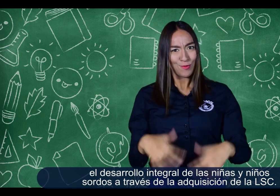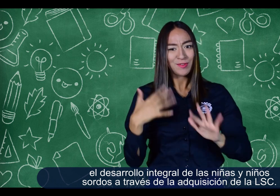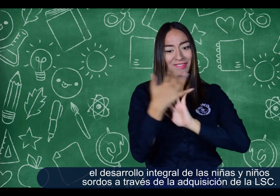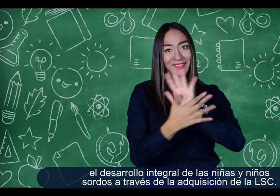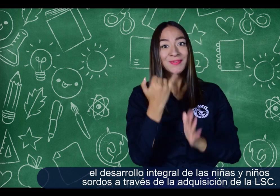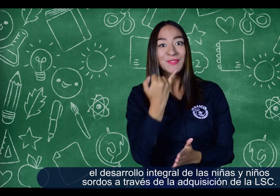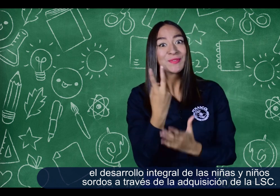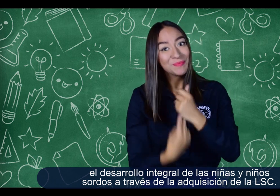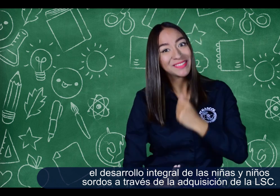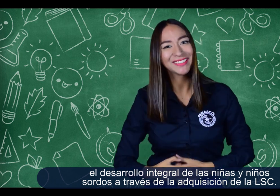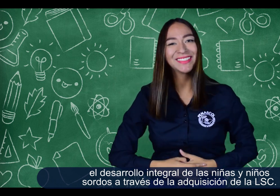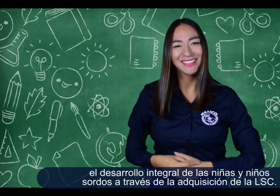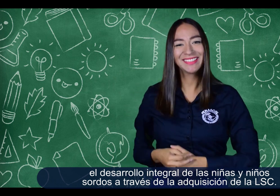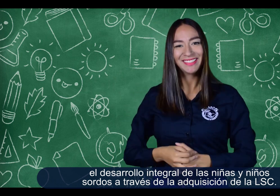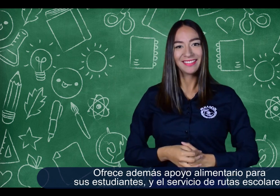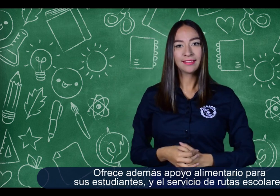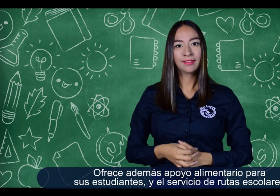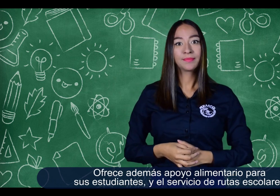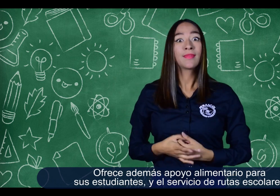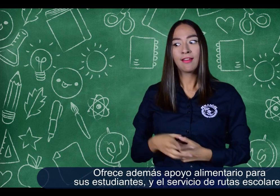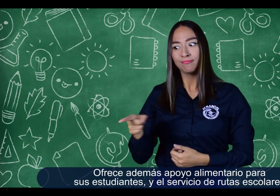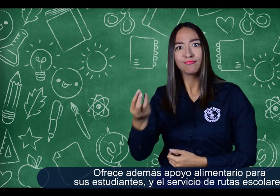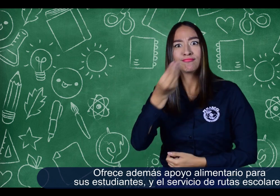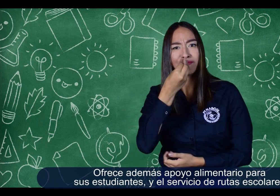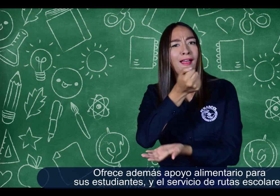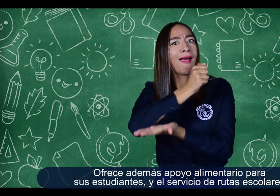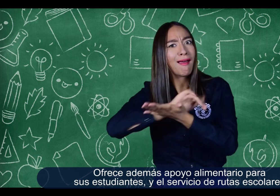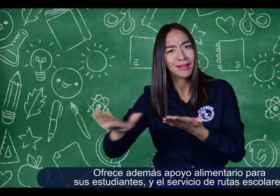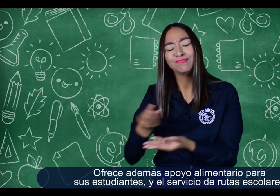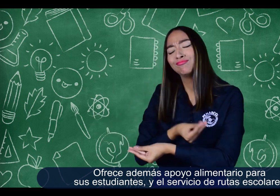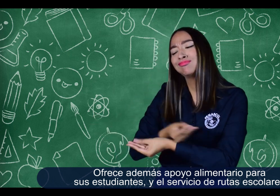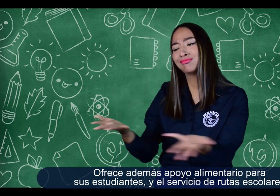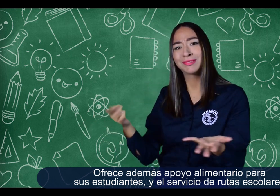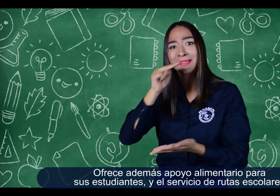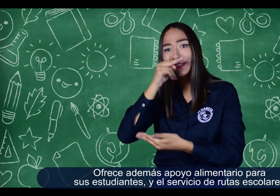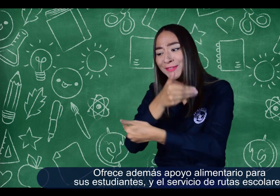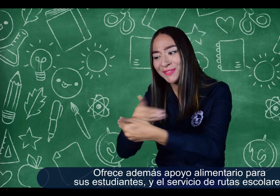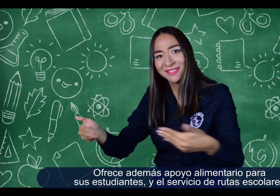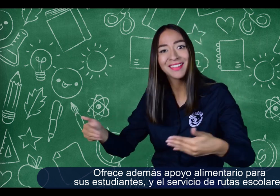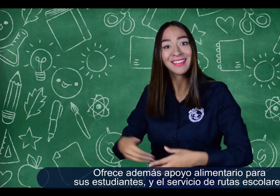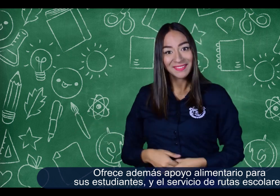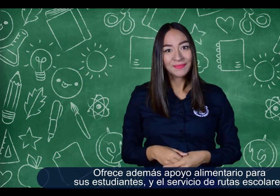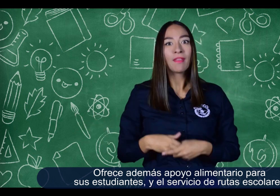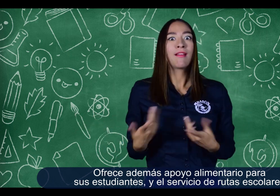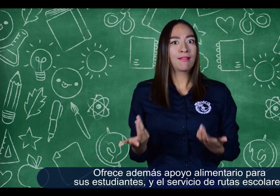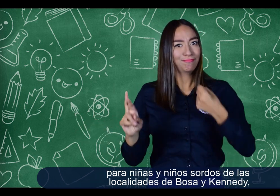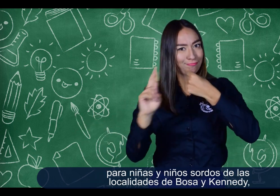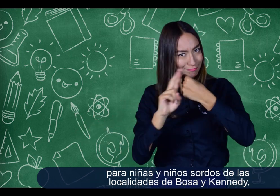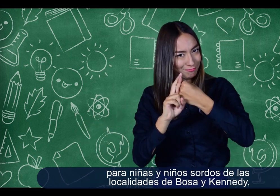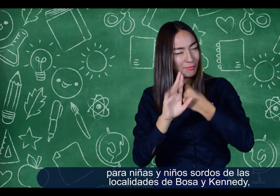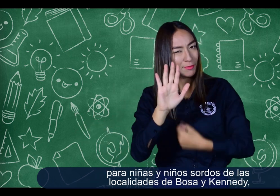adquisición de la lengua de señas colombiana. Ofrece además apoyo alimentario para sus estudiantes y el servicio de rutas escolares para